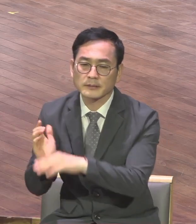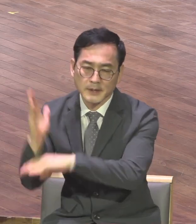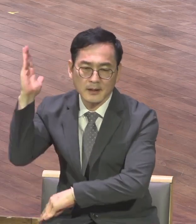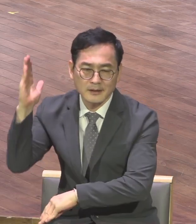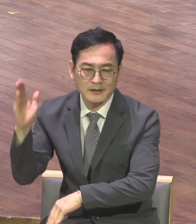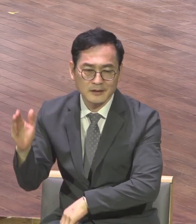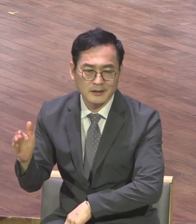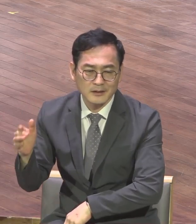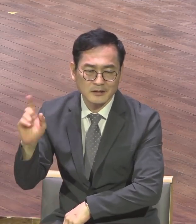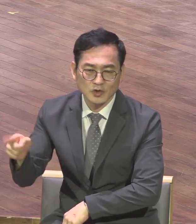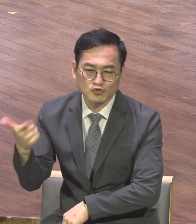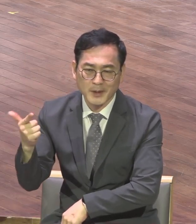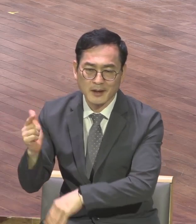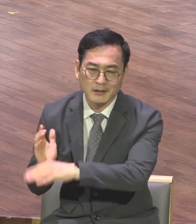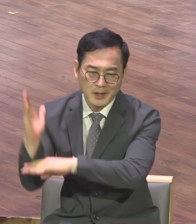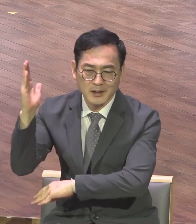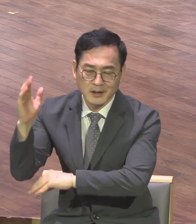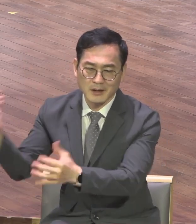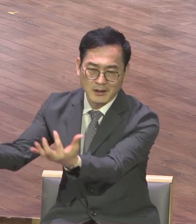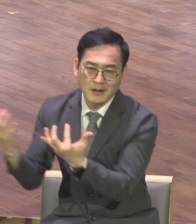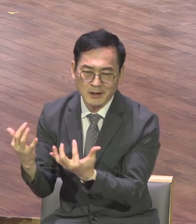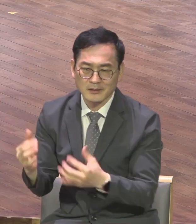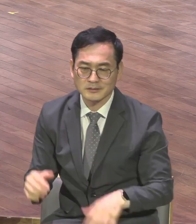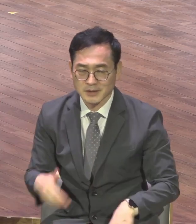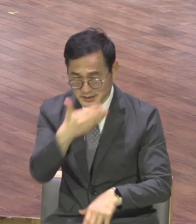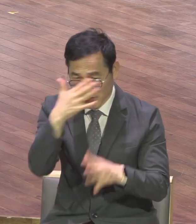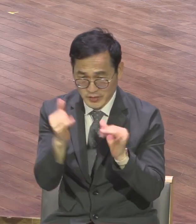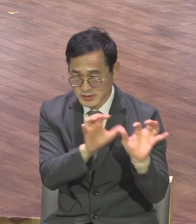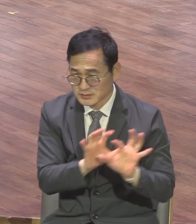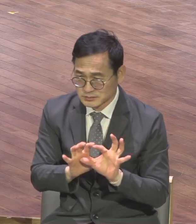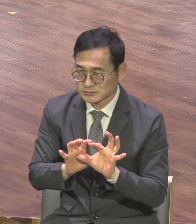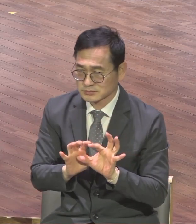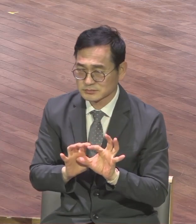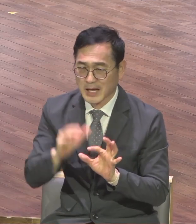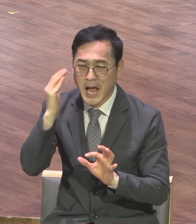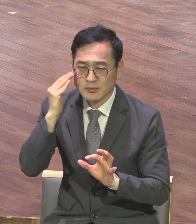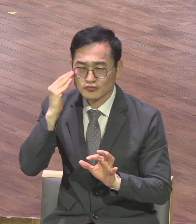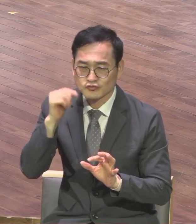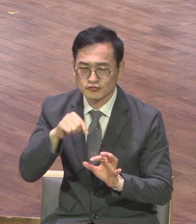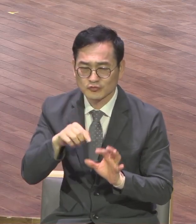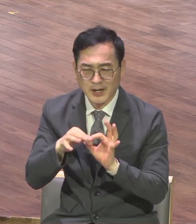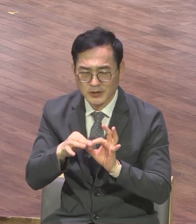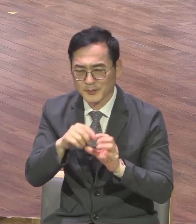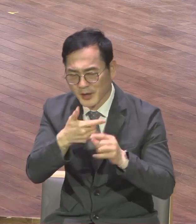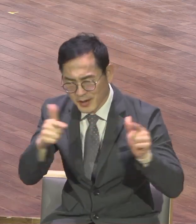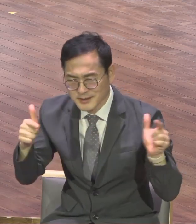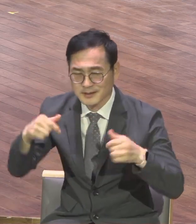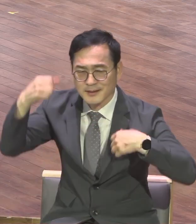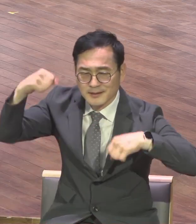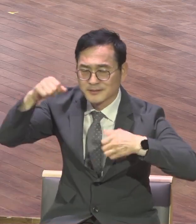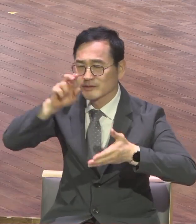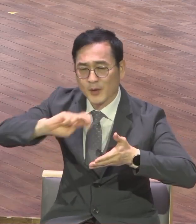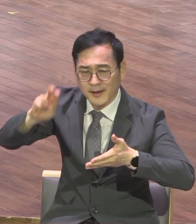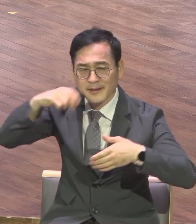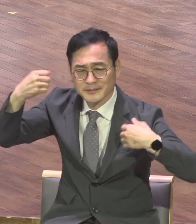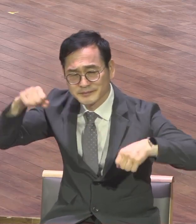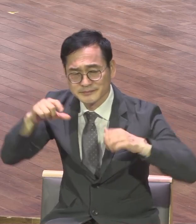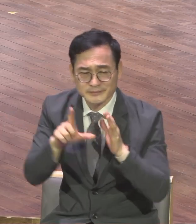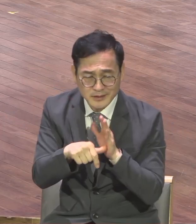이야 우리 청년들이 이 K-POP을 하는단 말이에요 K-POP이 대세거든 전세계 그래